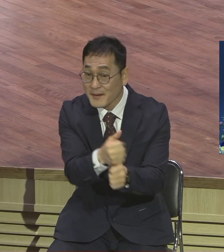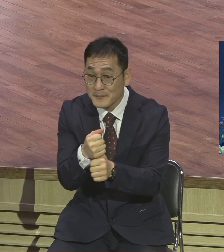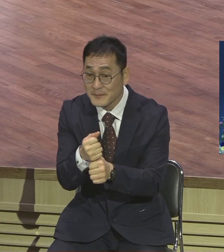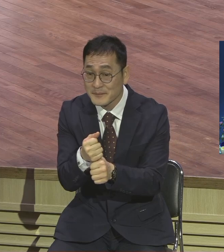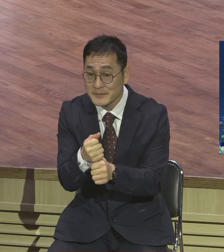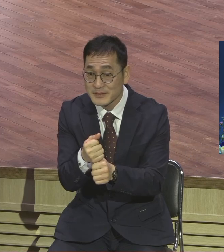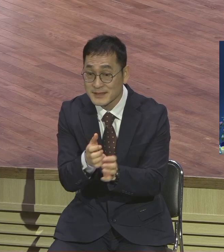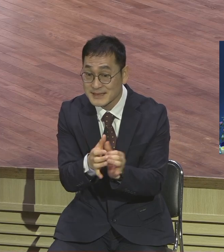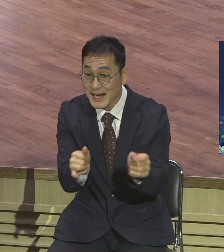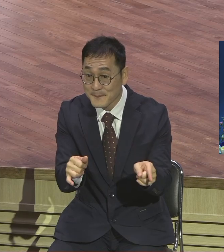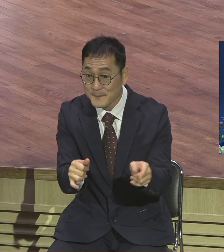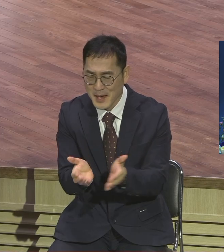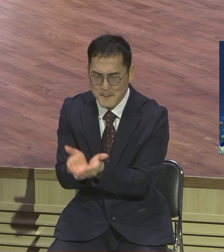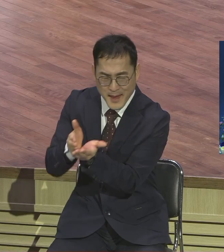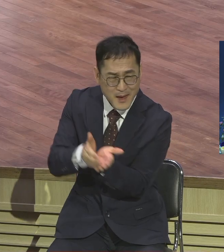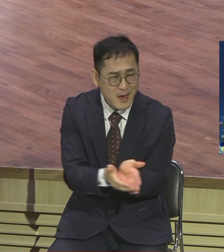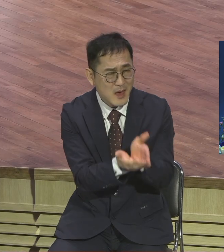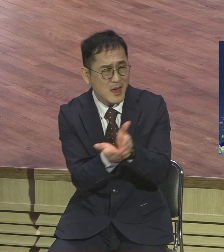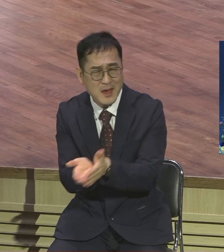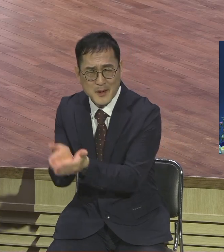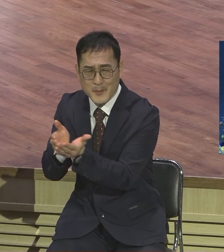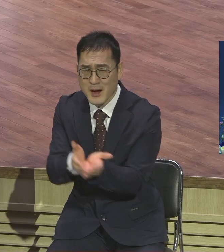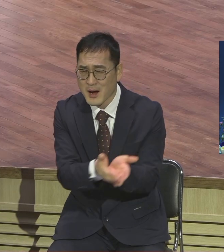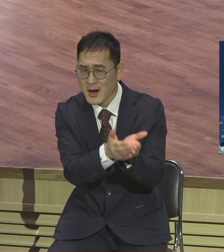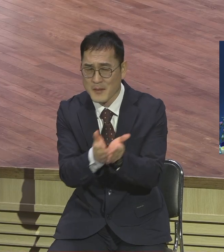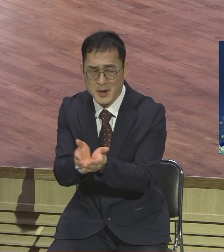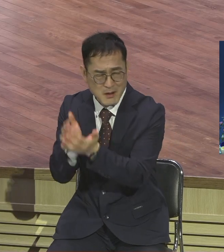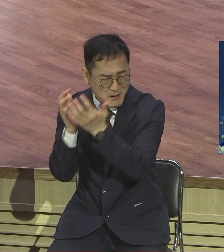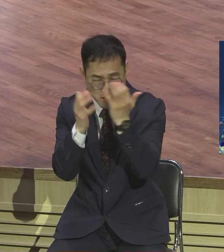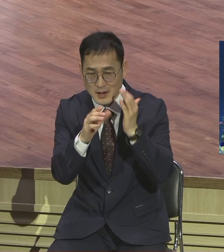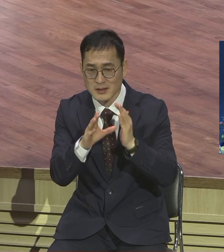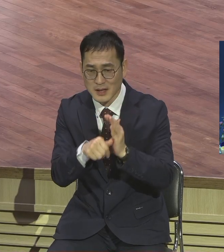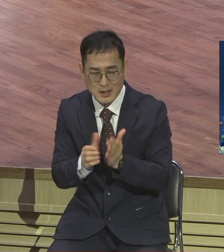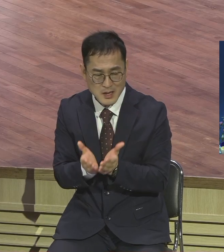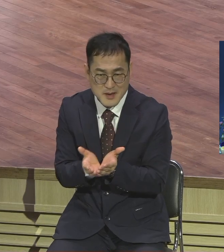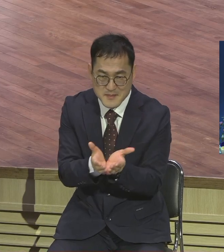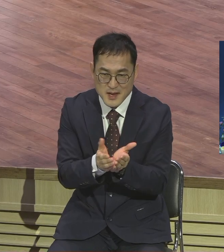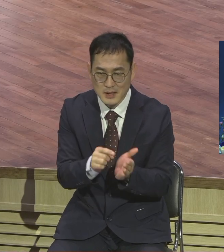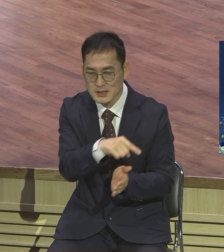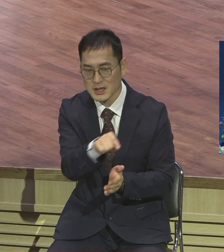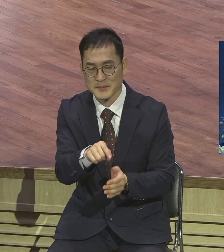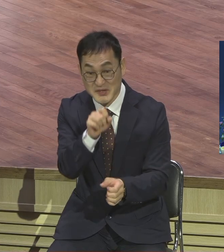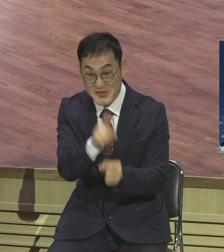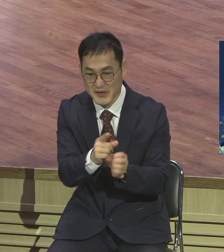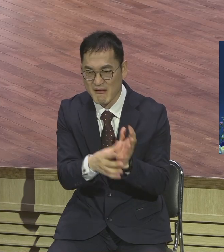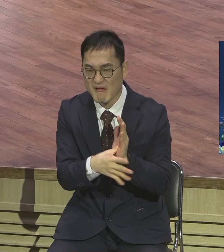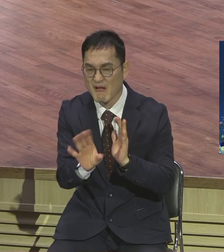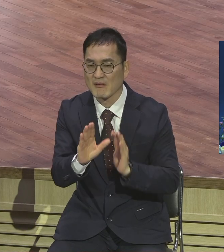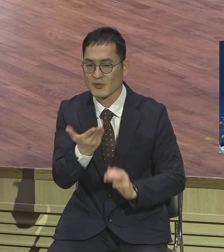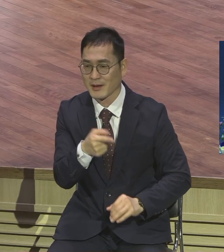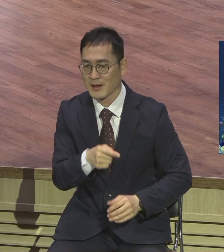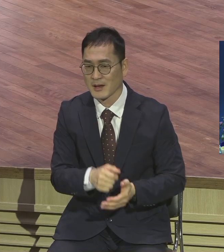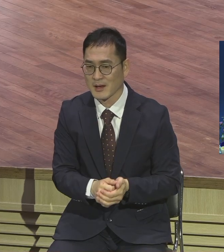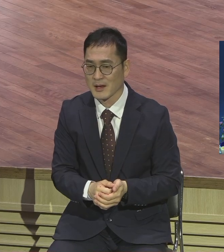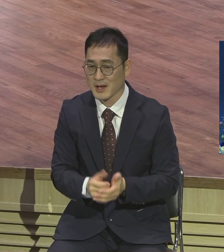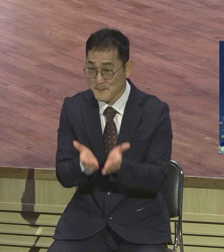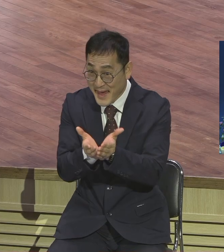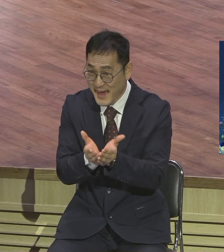사경을 헤밀 때도 많고 하다 보니까 배 안에 군기가 대단히 셉니다 배 안에 굉장히 위험한 것이 많기 때문에 그리고